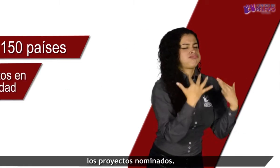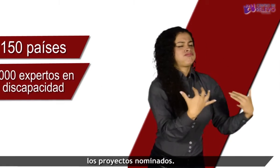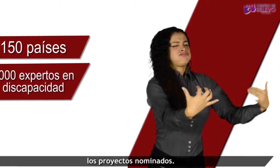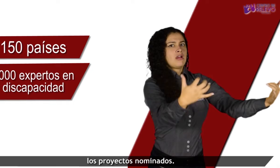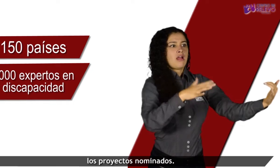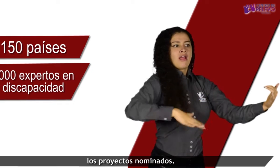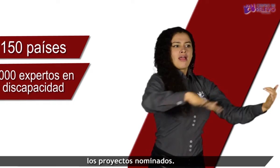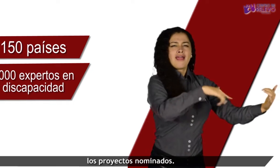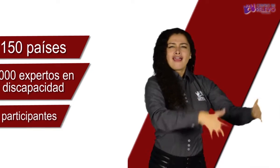nominados.